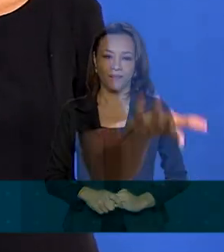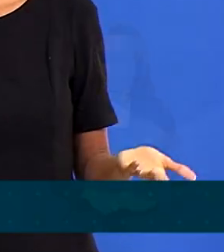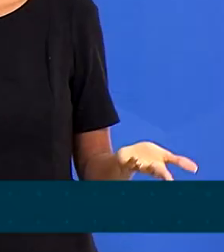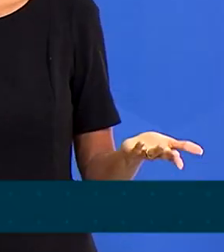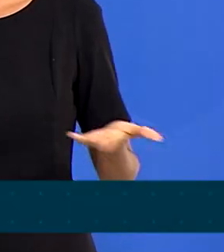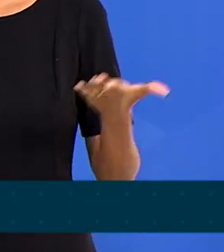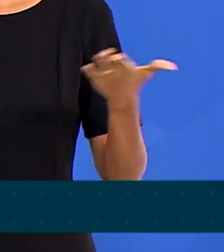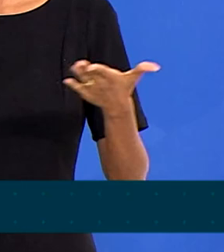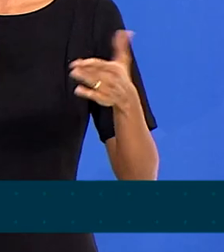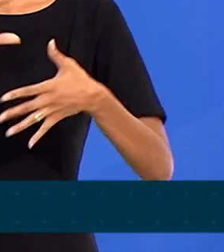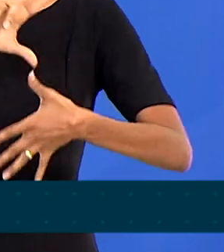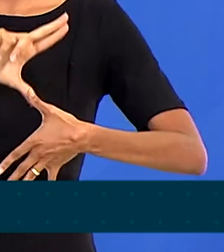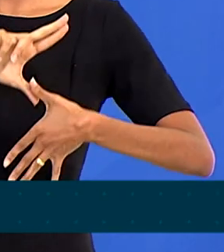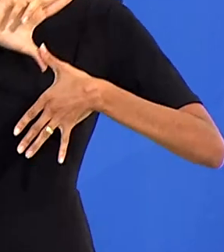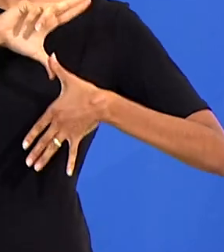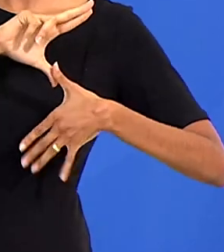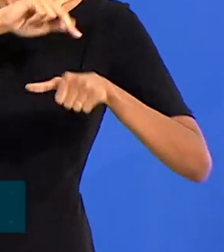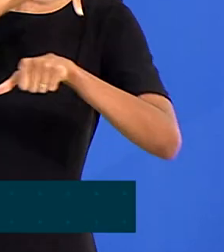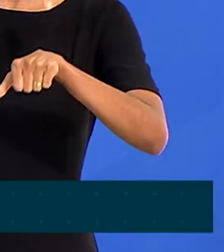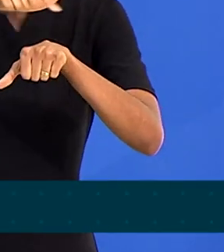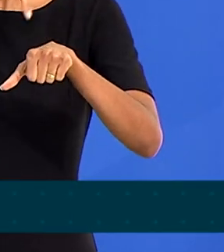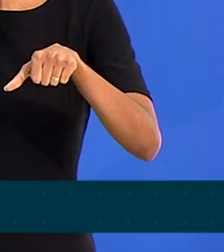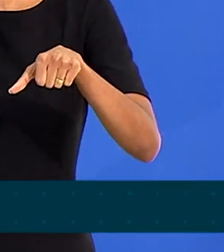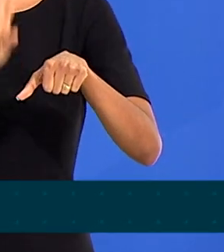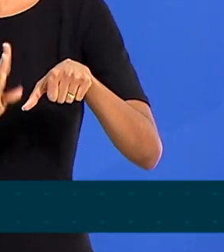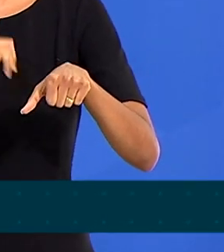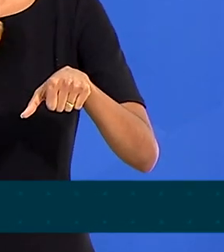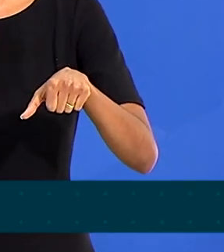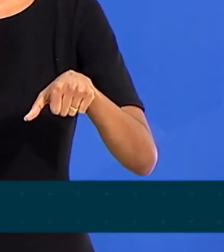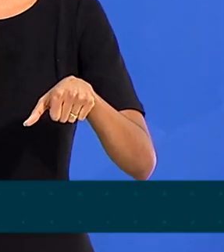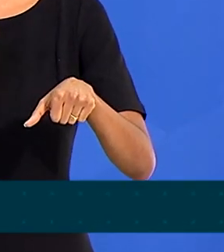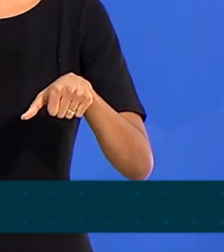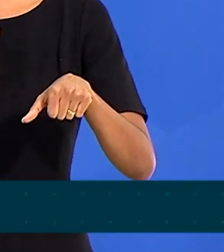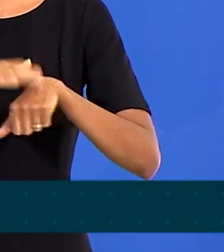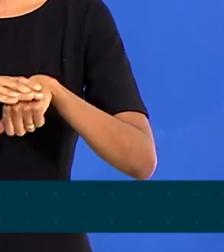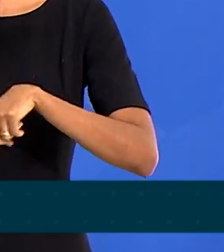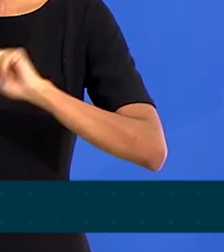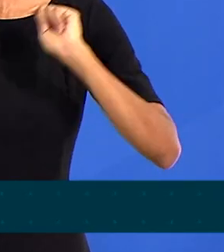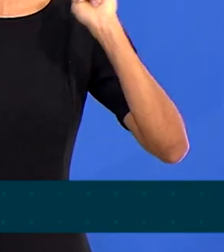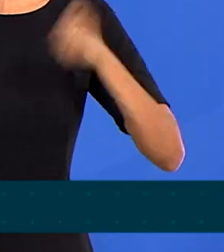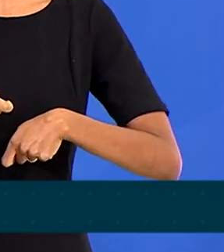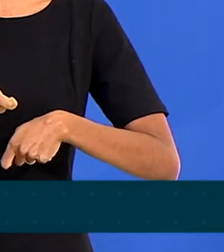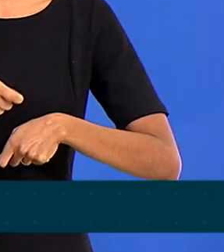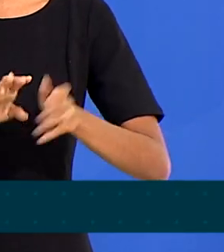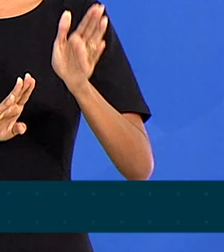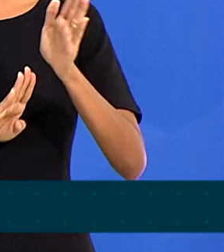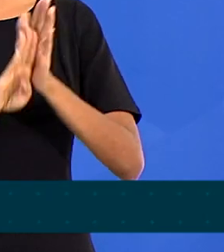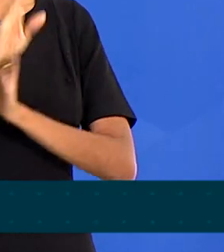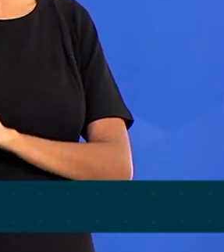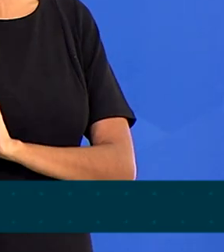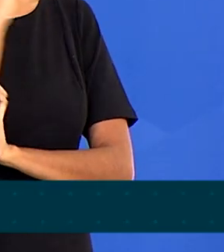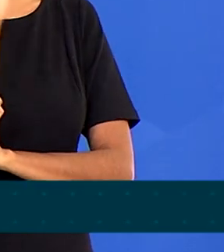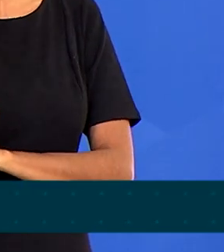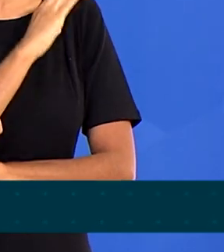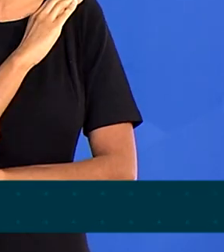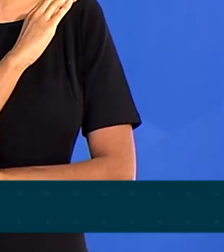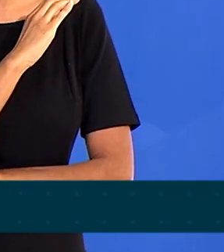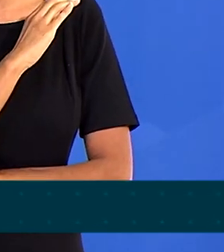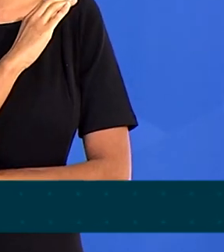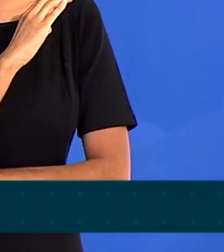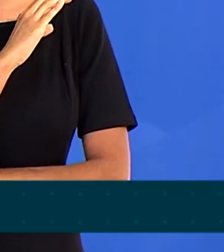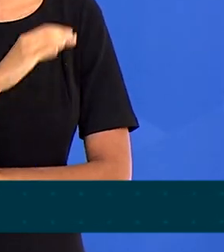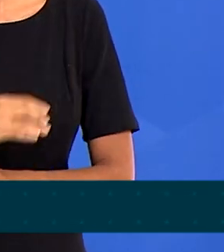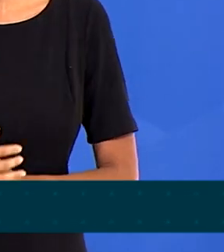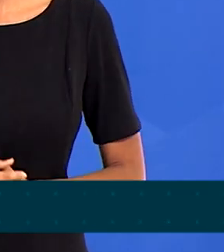um país da América Latina que tem o maior potencial de crescimento e a menor velocidade de retomada de